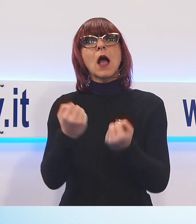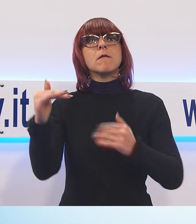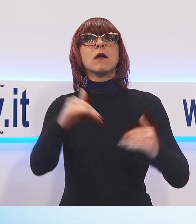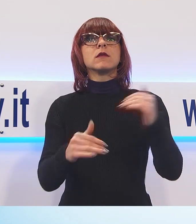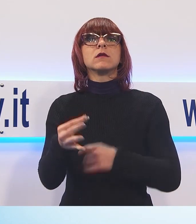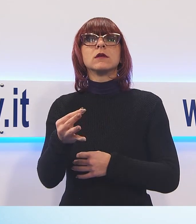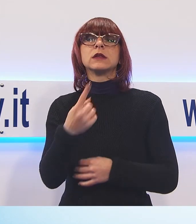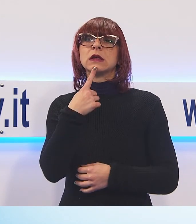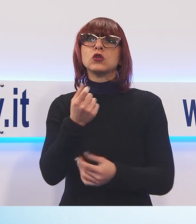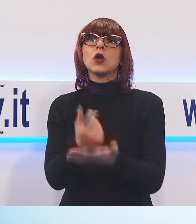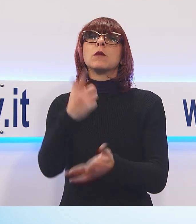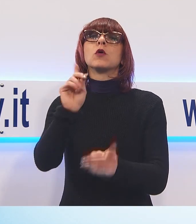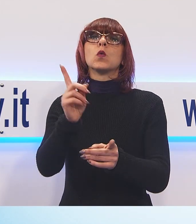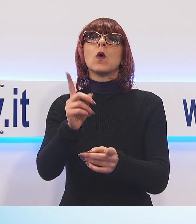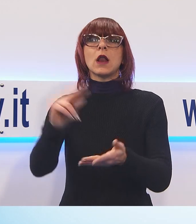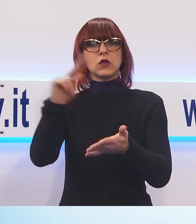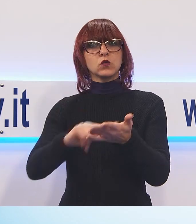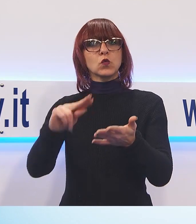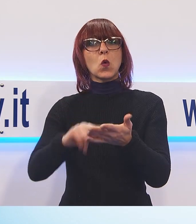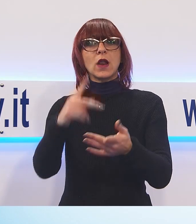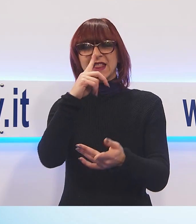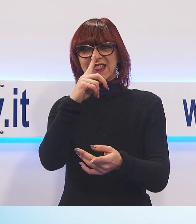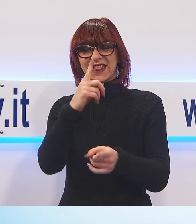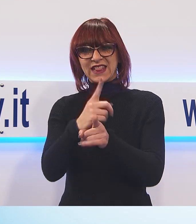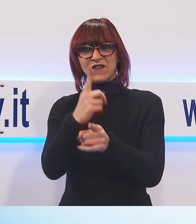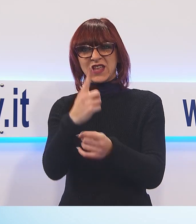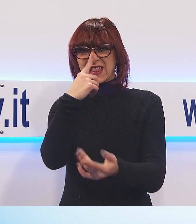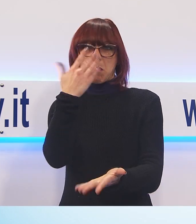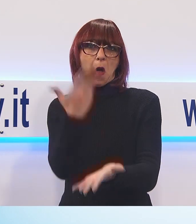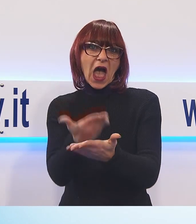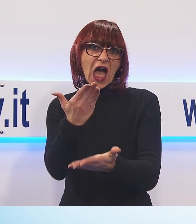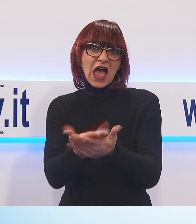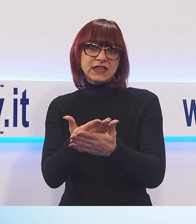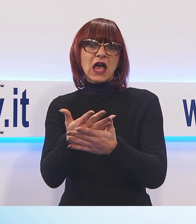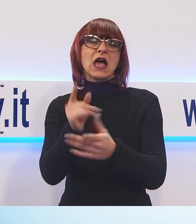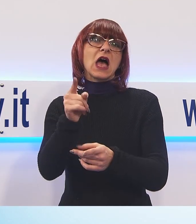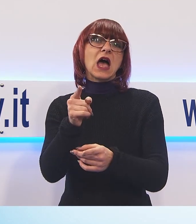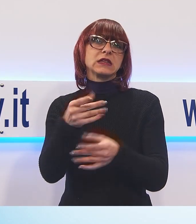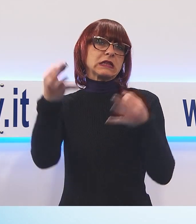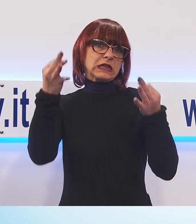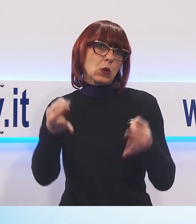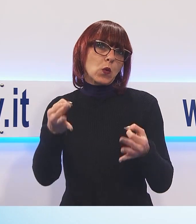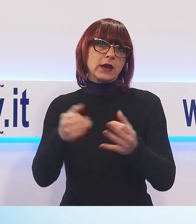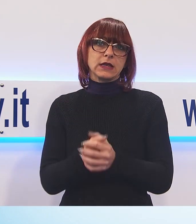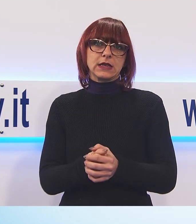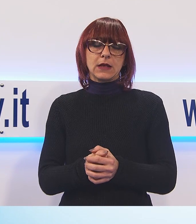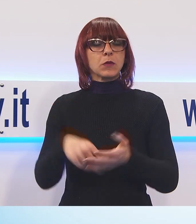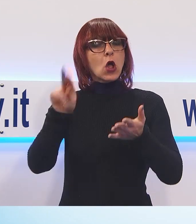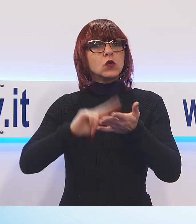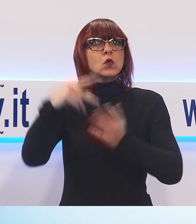'adeguamento delle nostre scuole. Questa scuola qui a Bagni di Lucca è la scuola media, c'è anche una parte